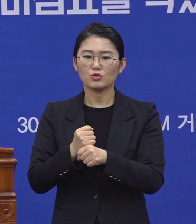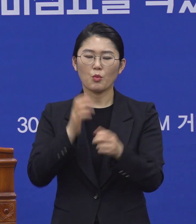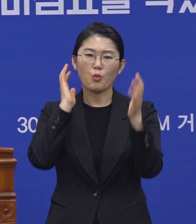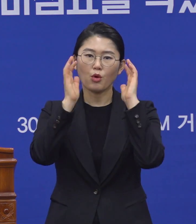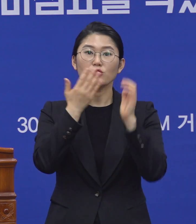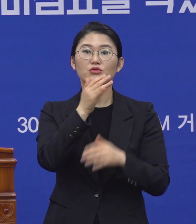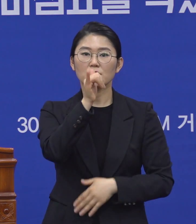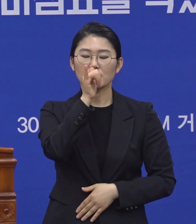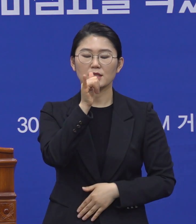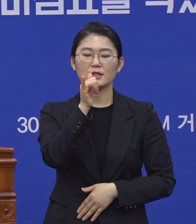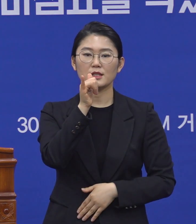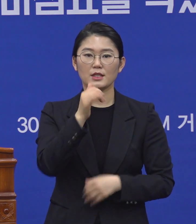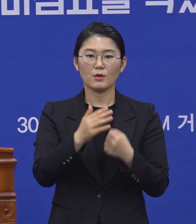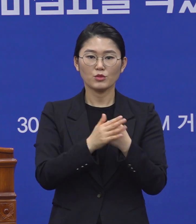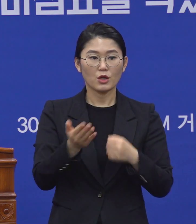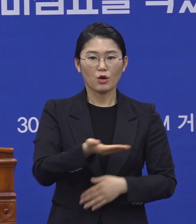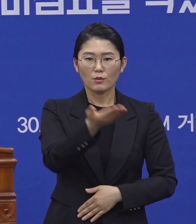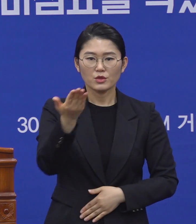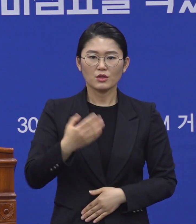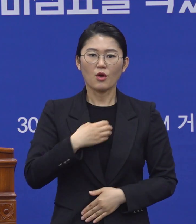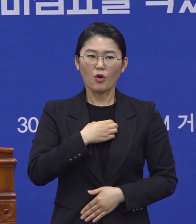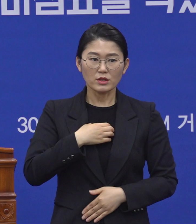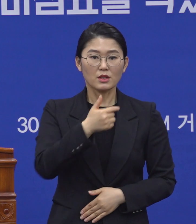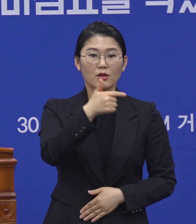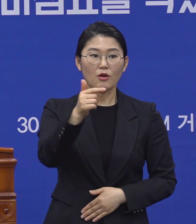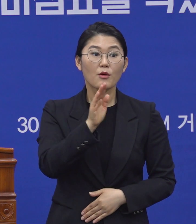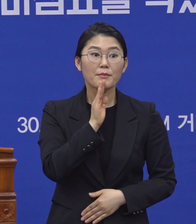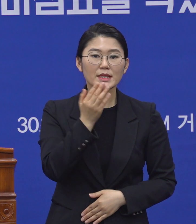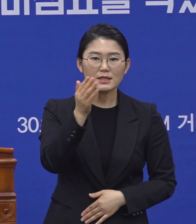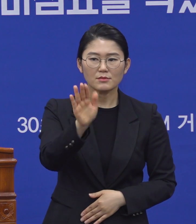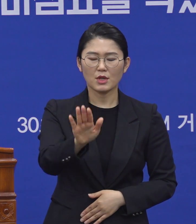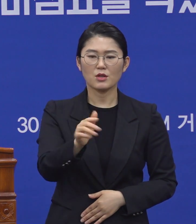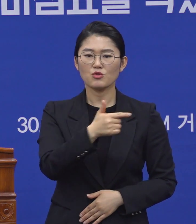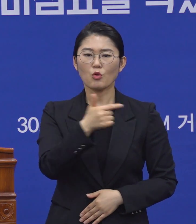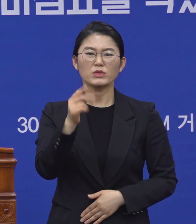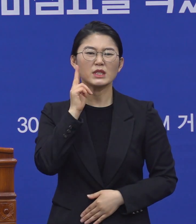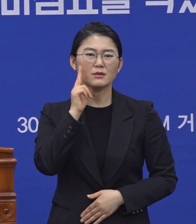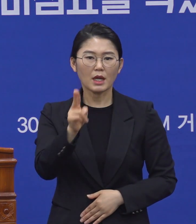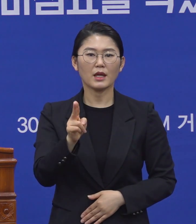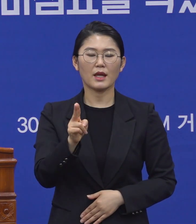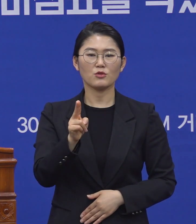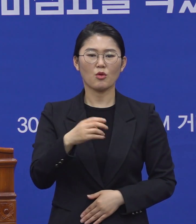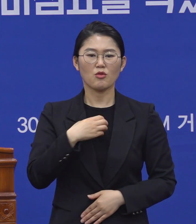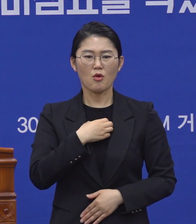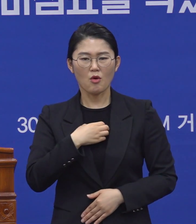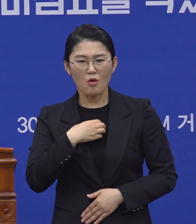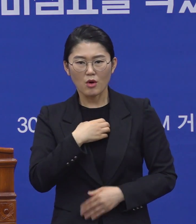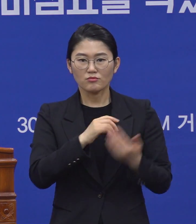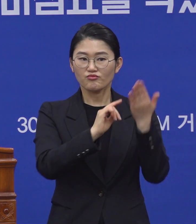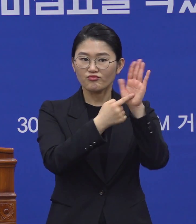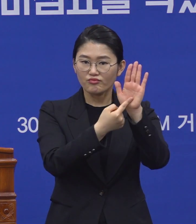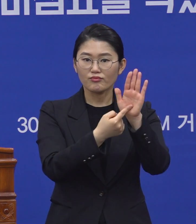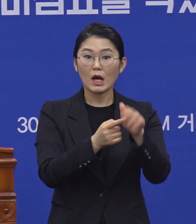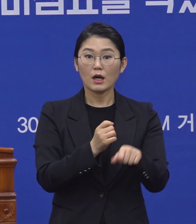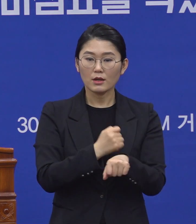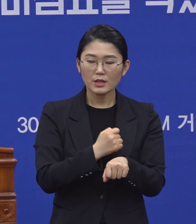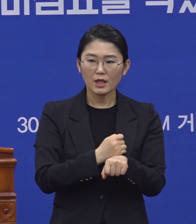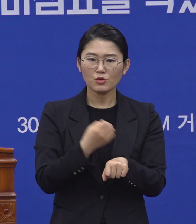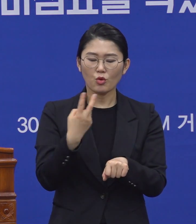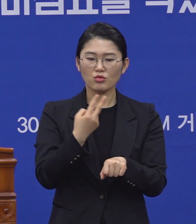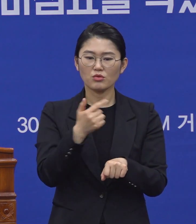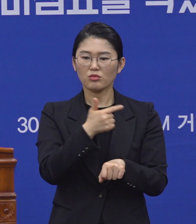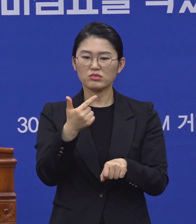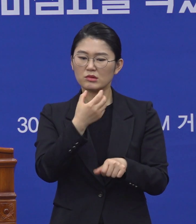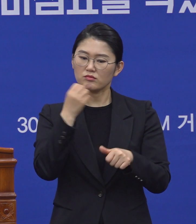여러분들께서도 많이 우려가 되시겠지만 너무 과도하게 우려를 제기하거나 또 너무